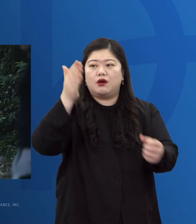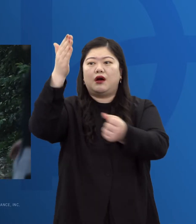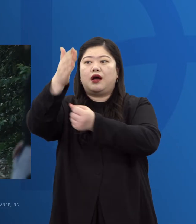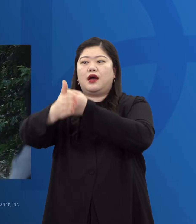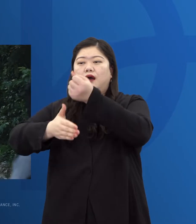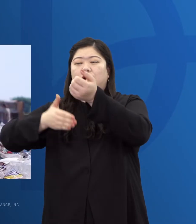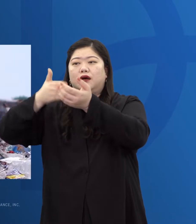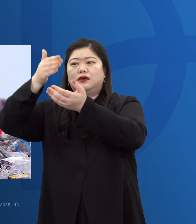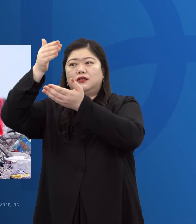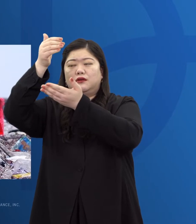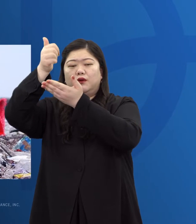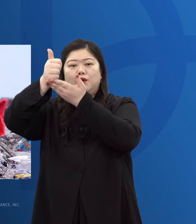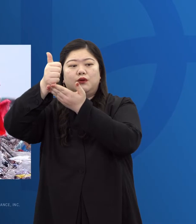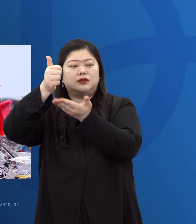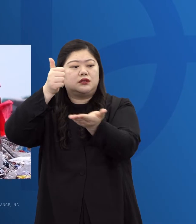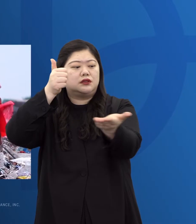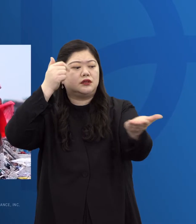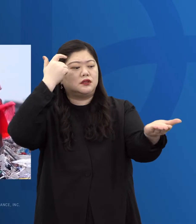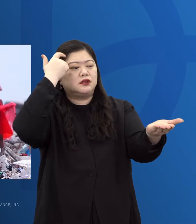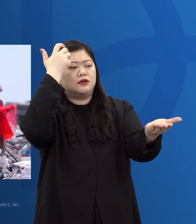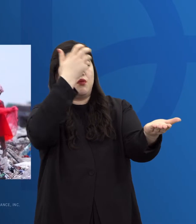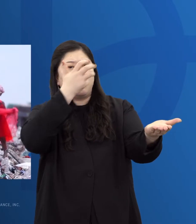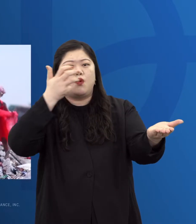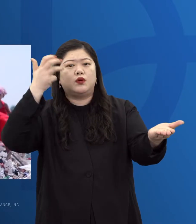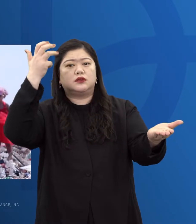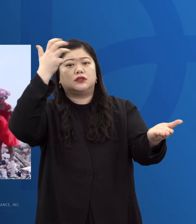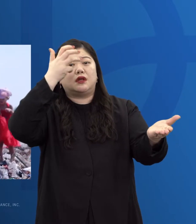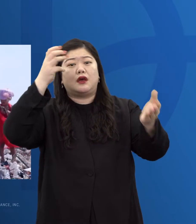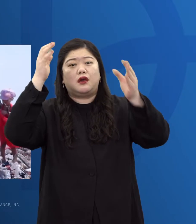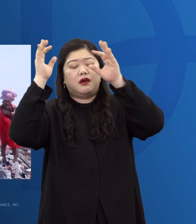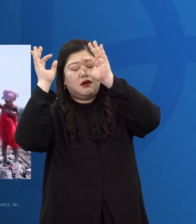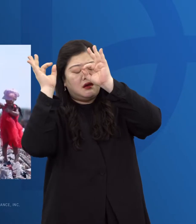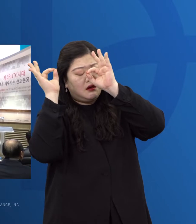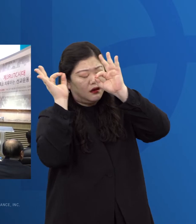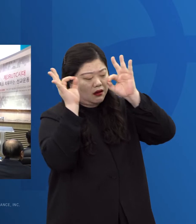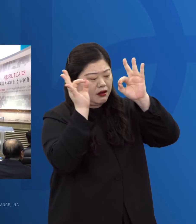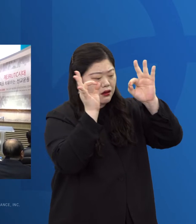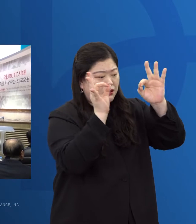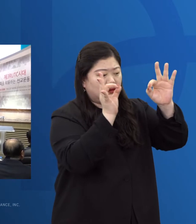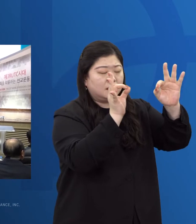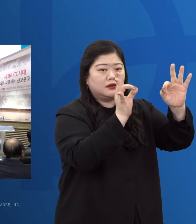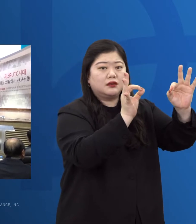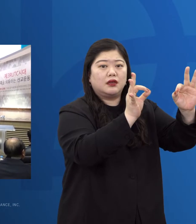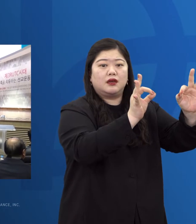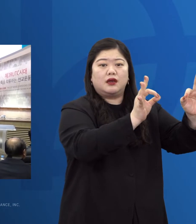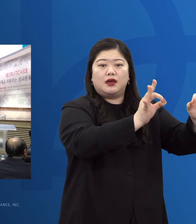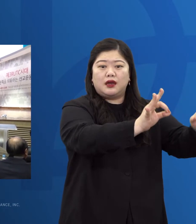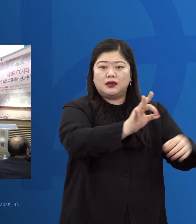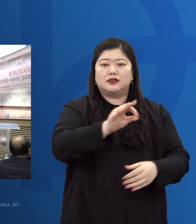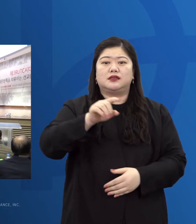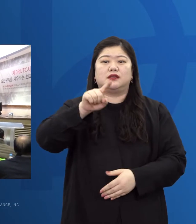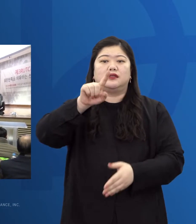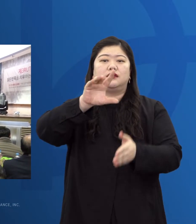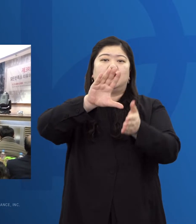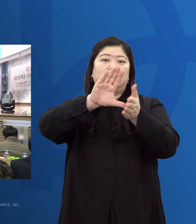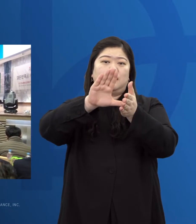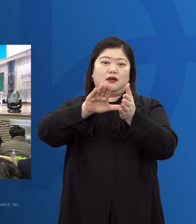저 영혼들을 보시네 그때의